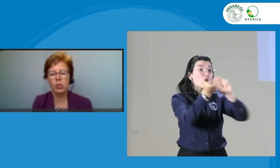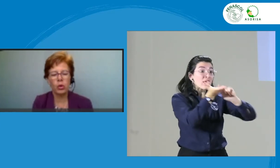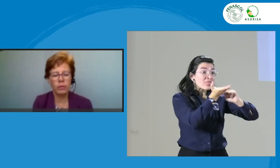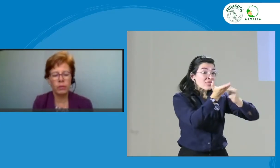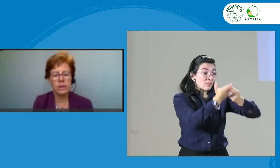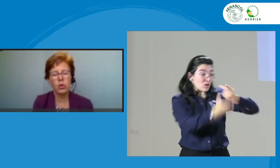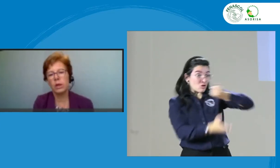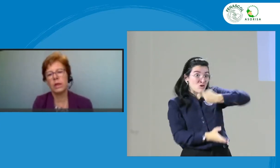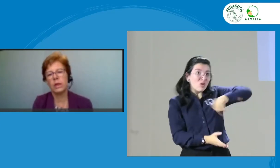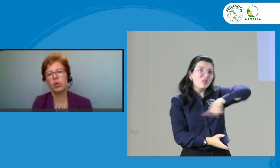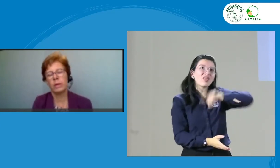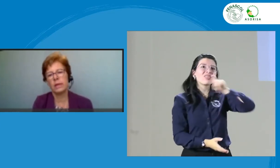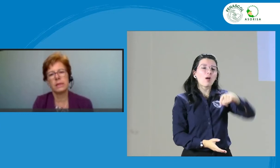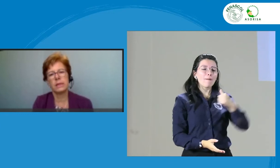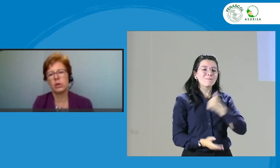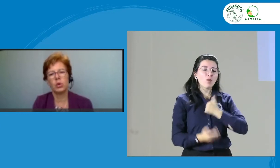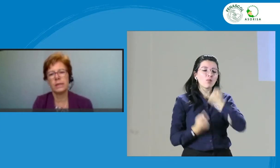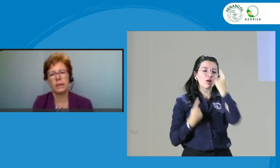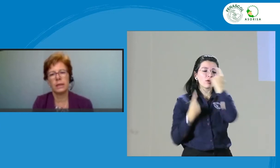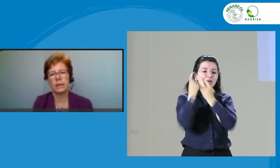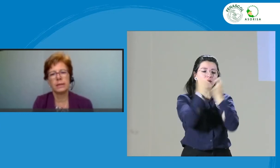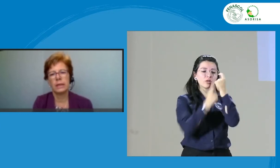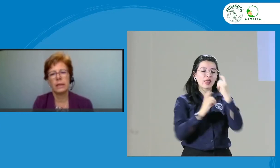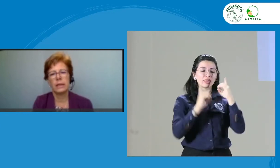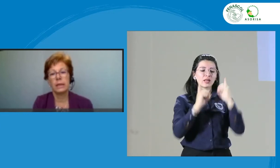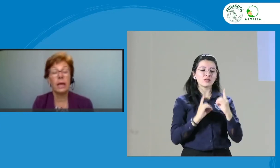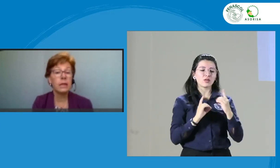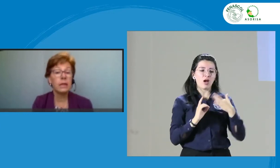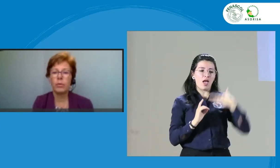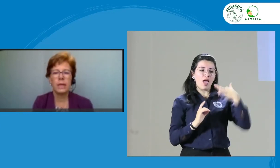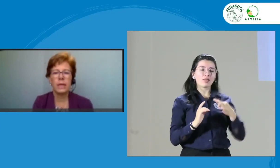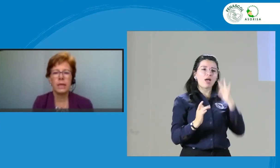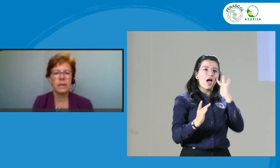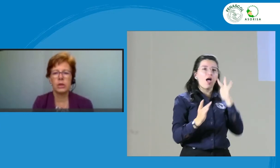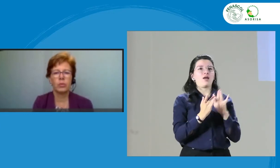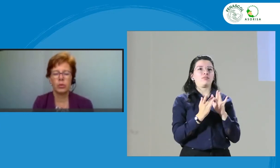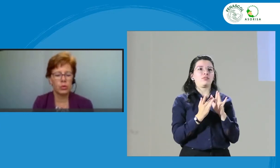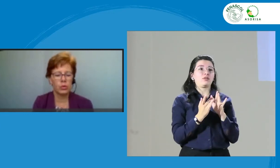autorreflexión y de toma de decisiones éticas. Nadie puede hacer eso por nosotros.